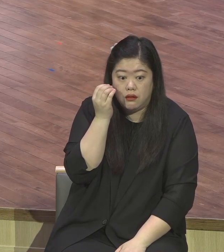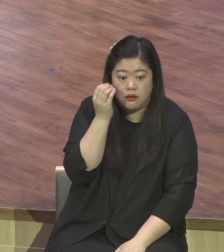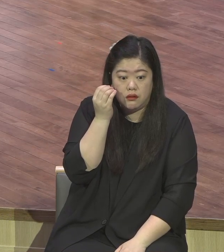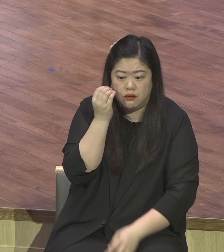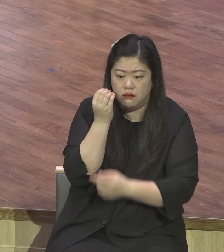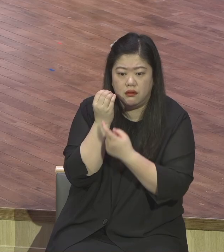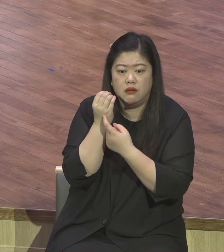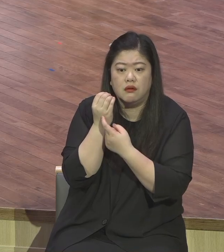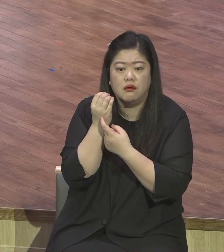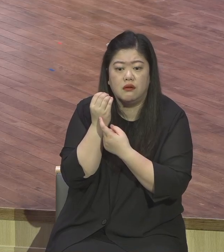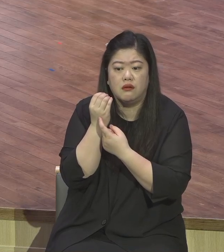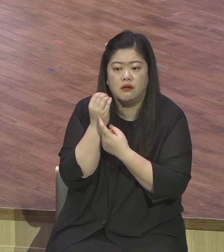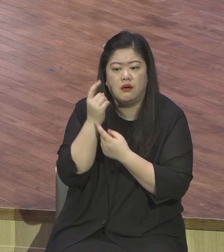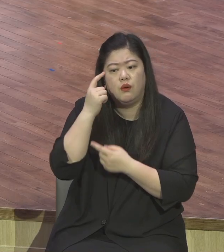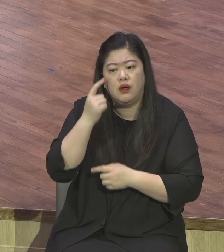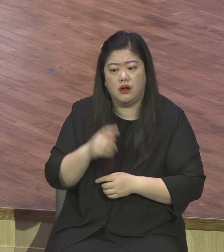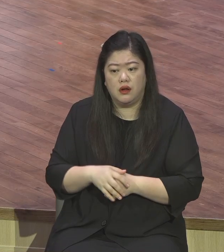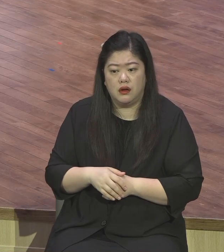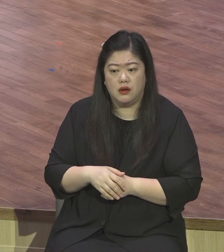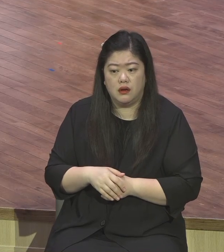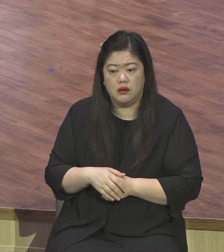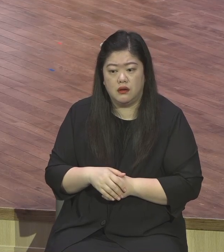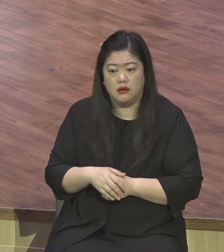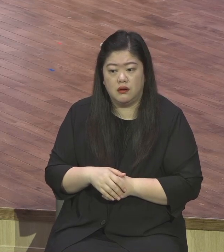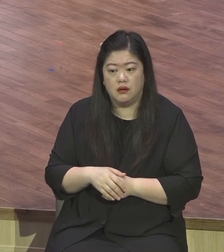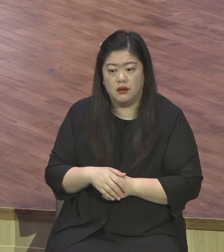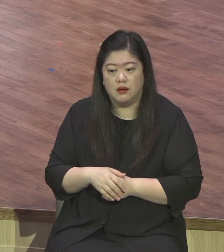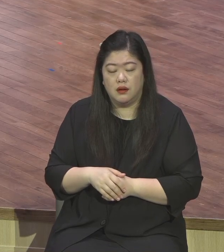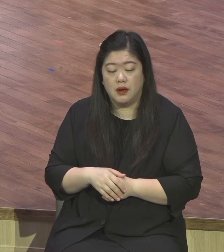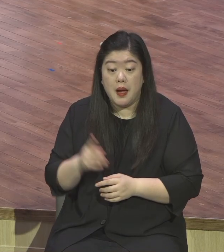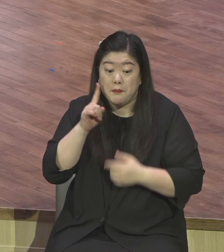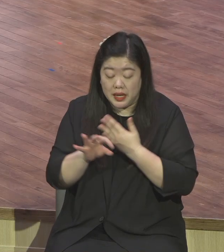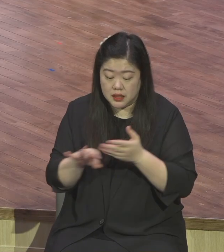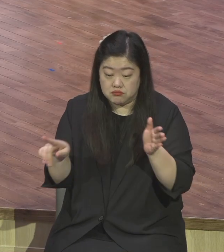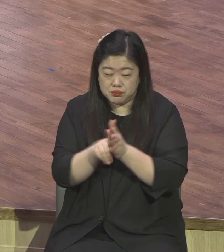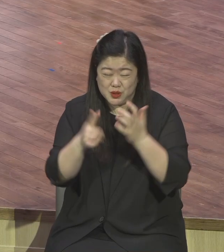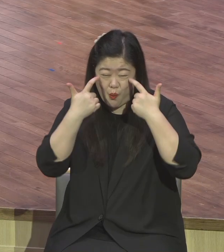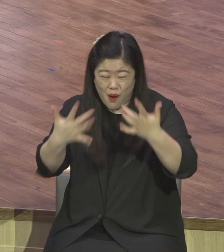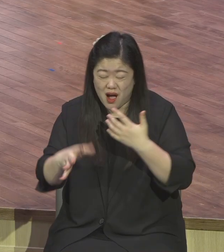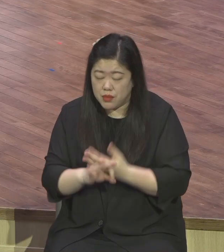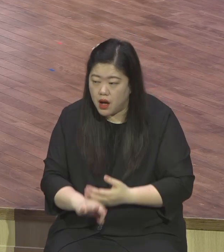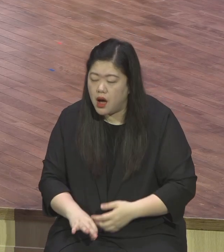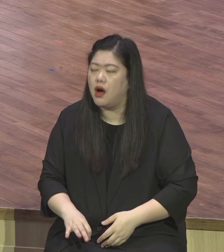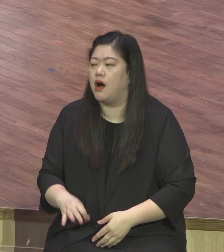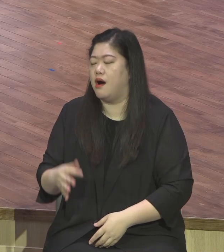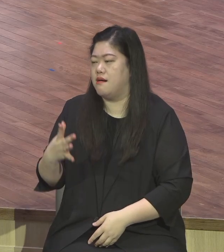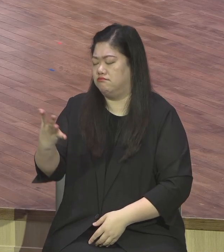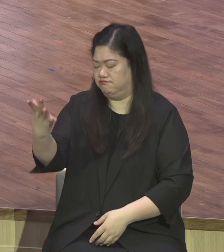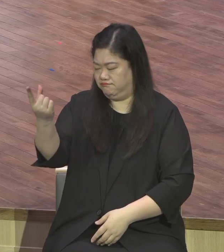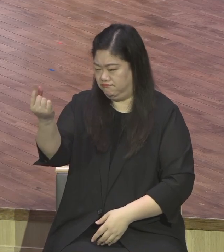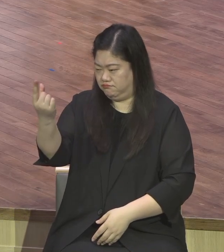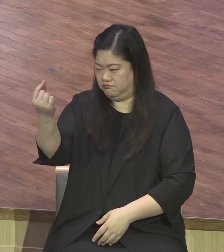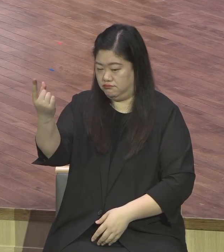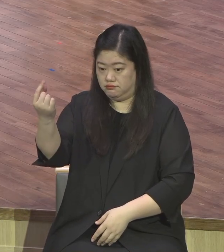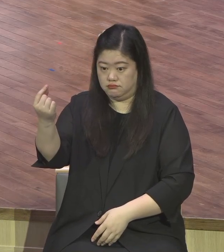확립된 게 아니에요 이렇게 묻는 거 보면 그게 아니고 그냥